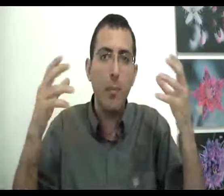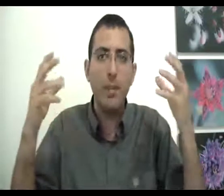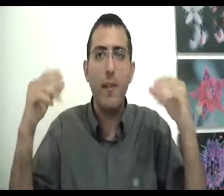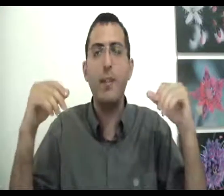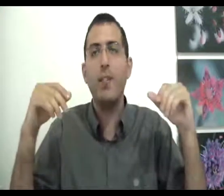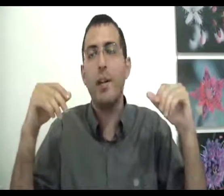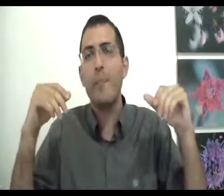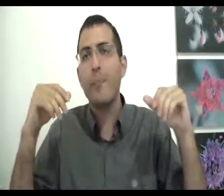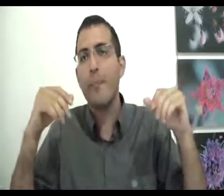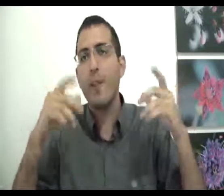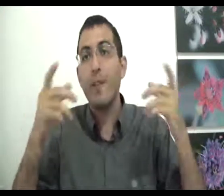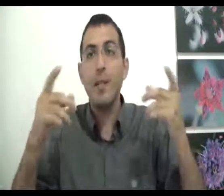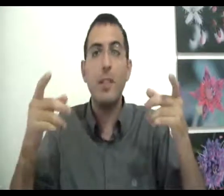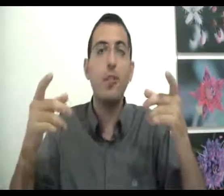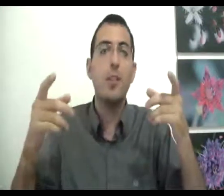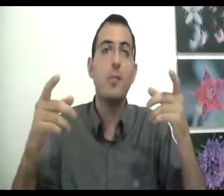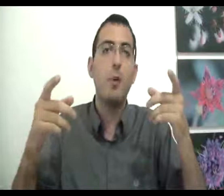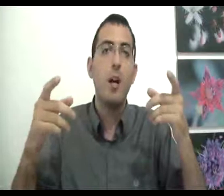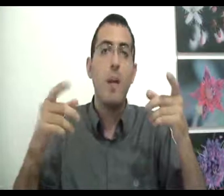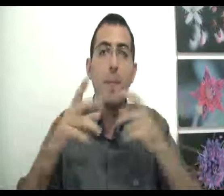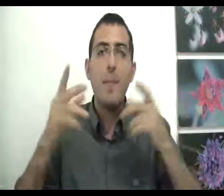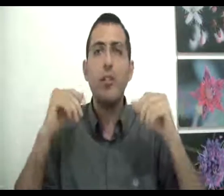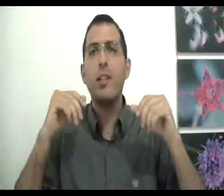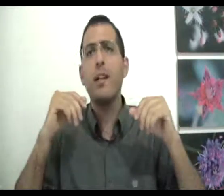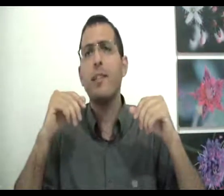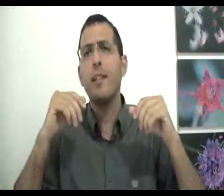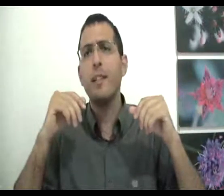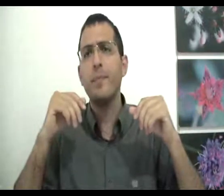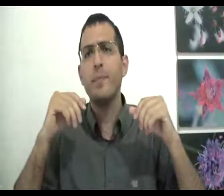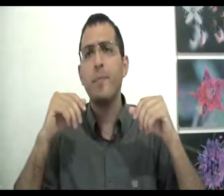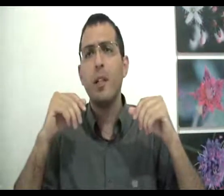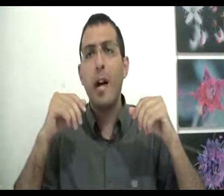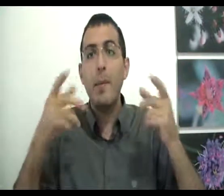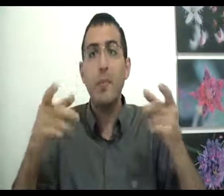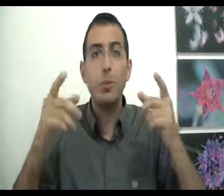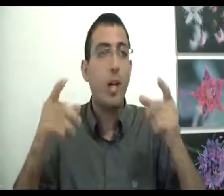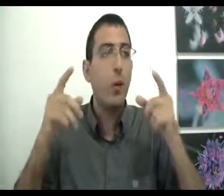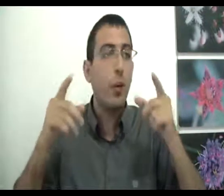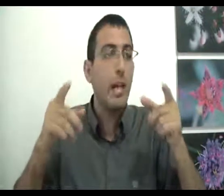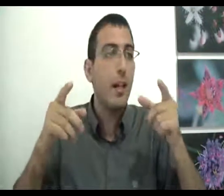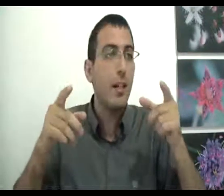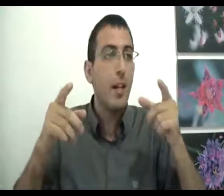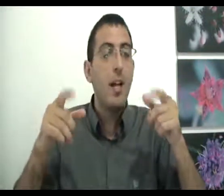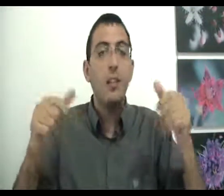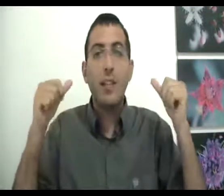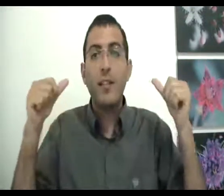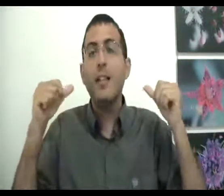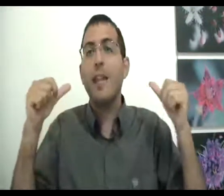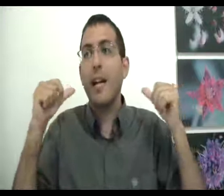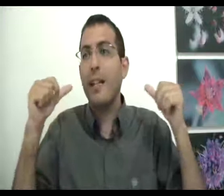דבר מדבר ואדם צריך לשאול את עצמו מי אמר שהדבר הזה קרה האם אתה מסוגל להוכיח שהדבר הזה אכן